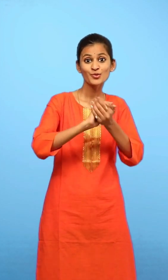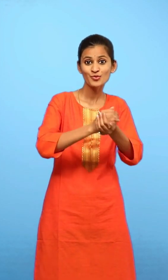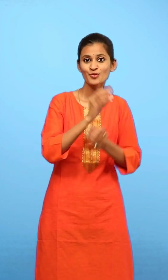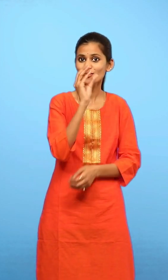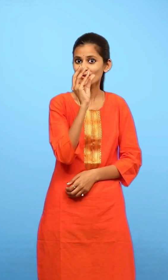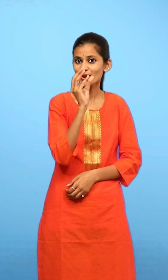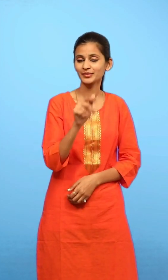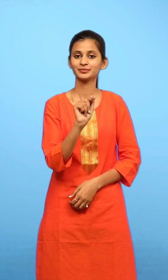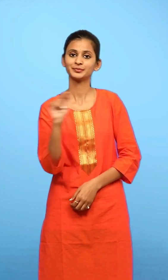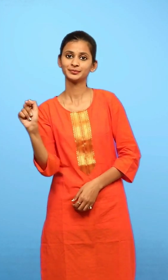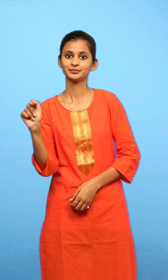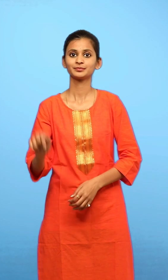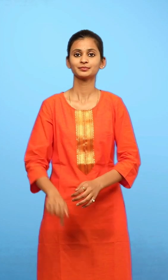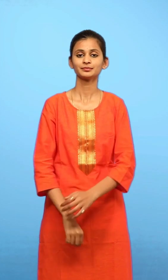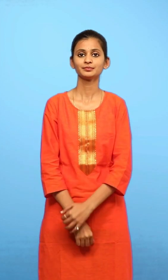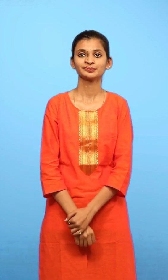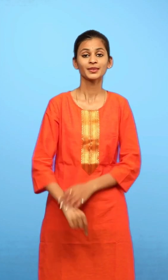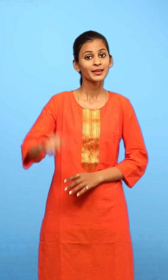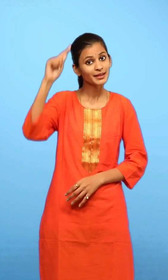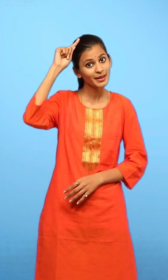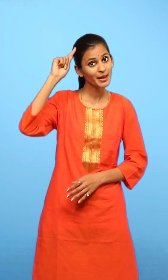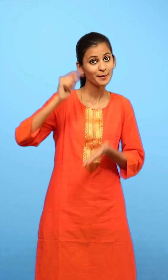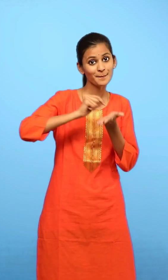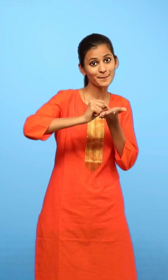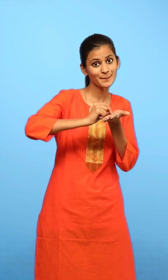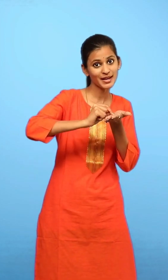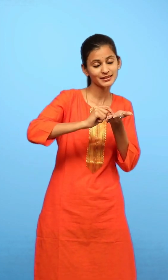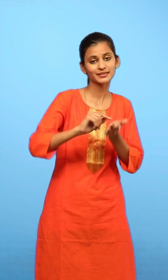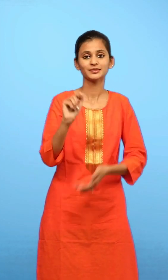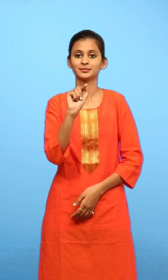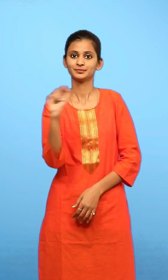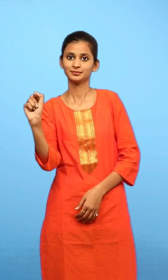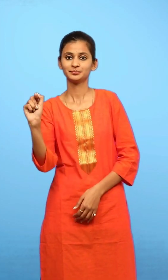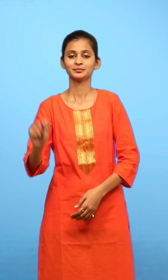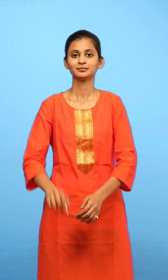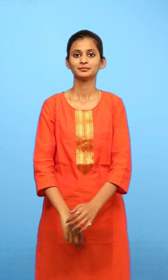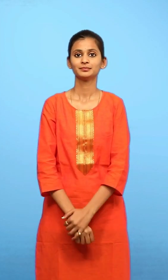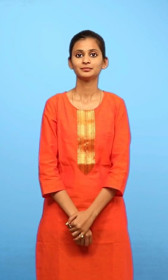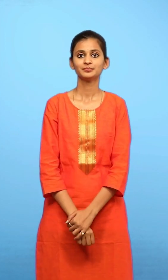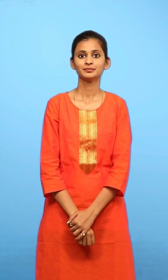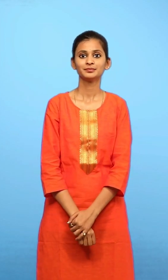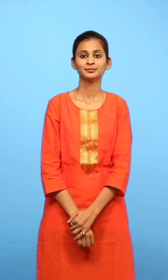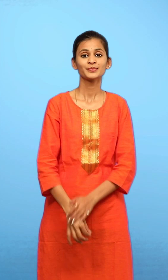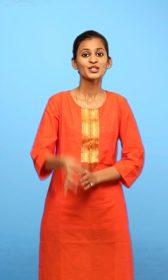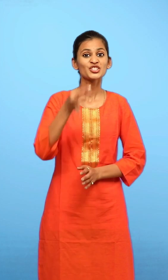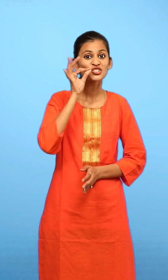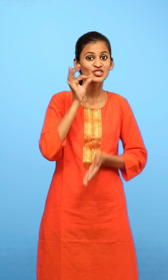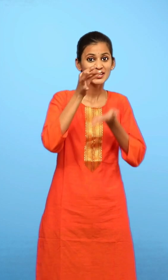रिक्तिस्थान पैंसिल रिक्तिस्थान प्याला